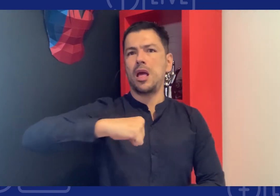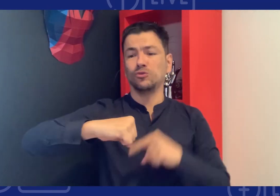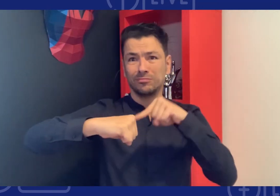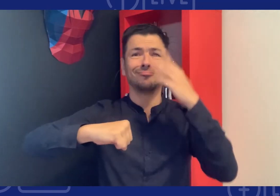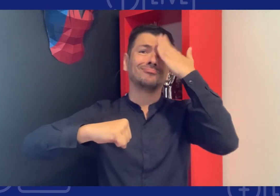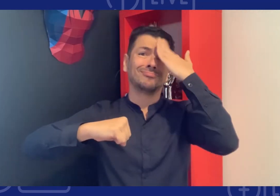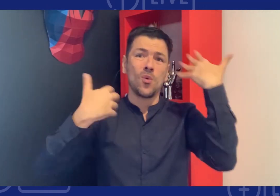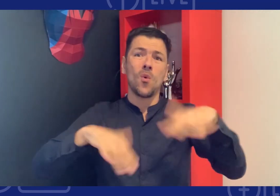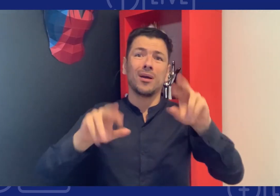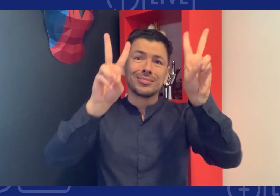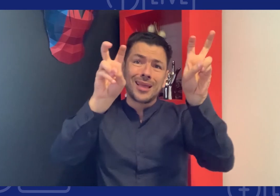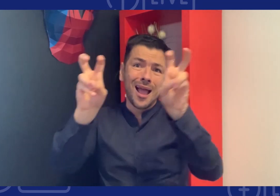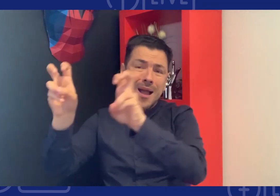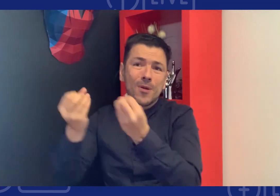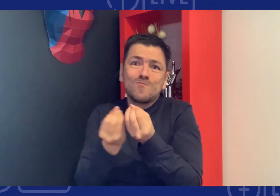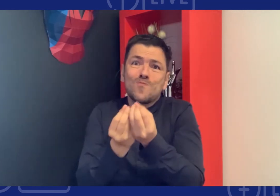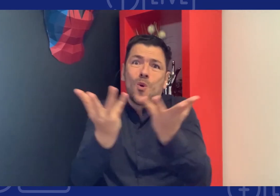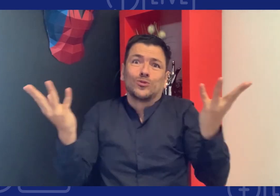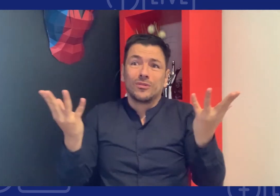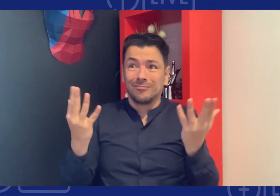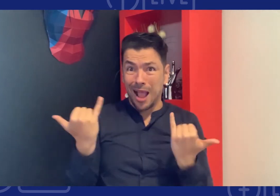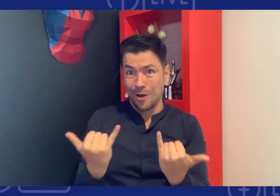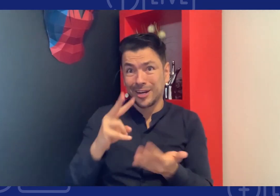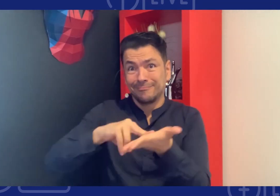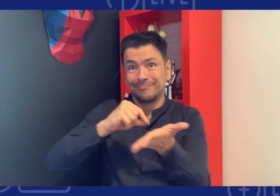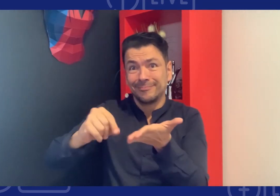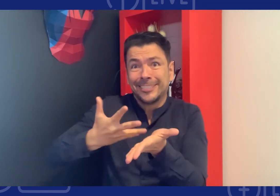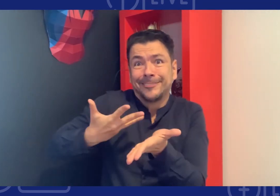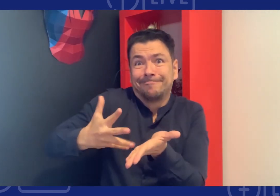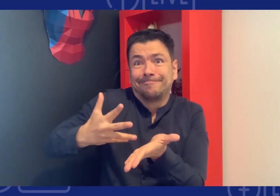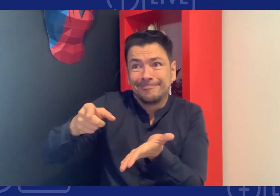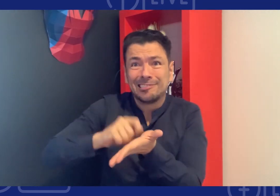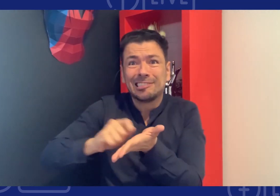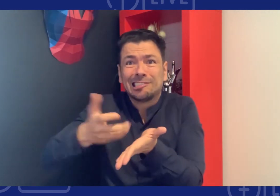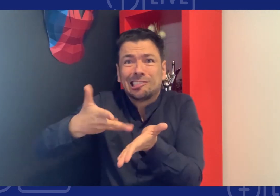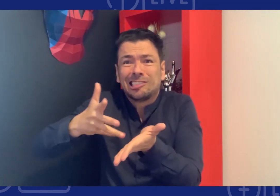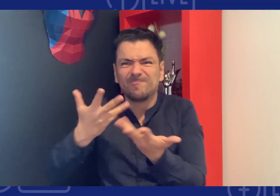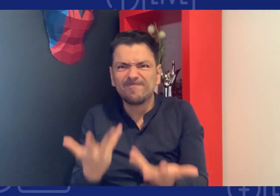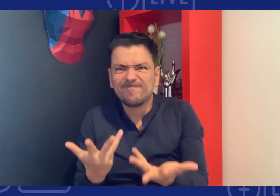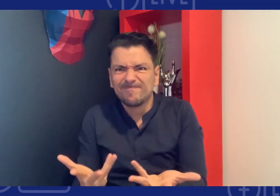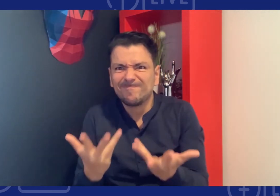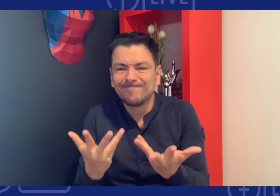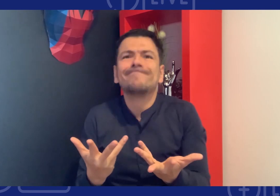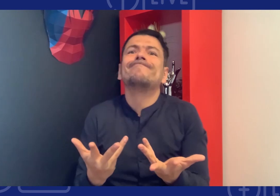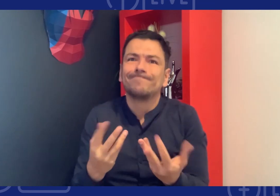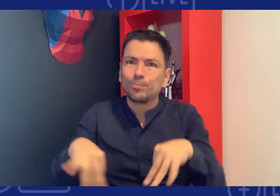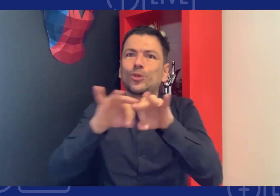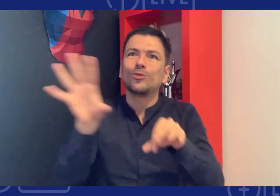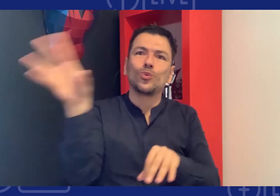en relación a la educación digamos hay muchas falencias en la lectura y la escritura y podemos exigir una mejor